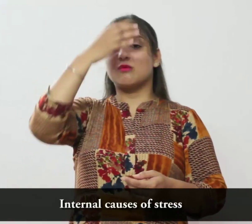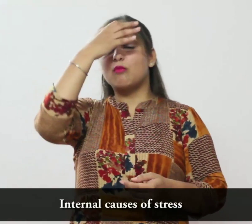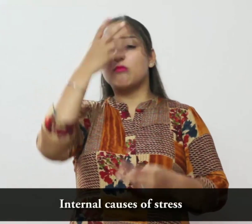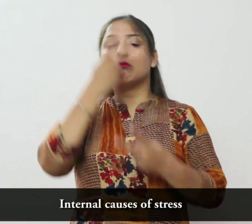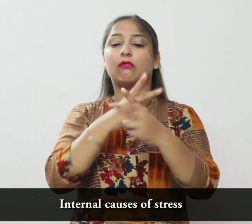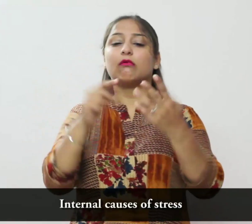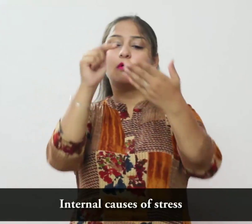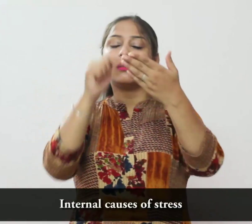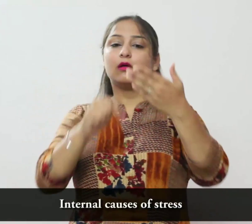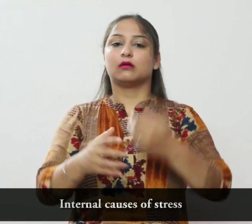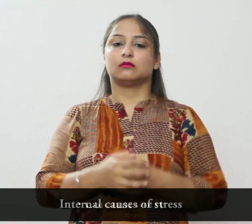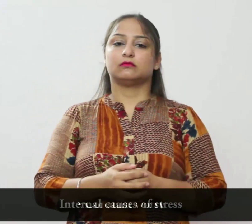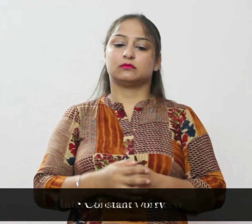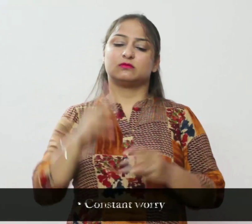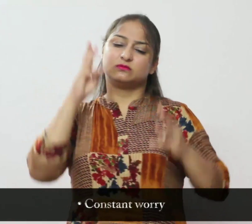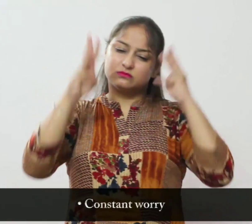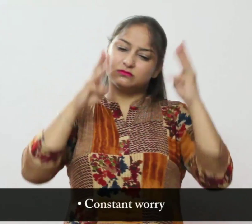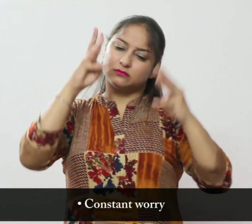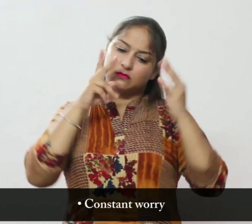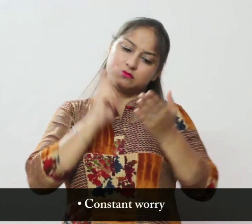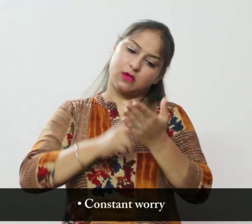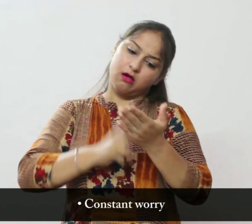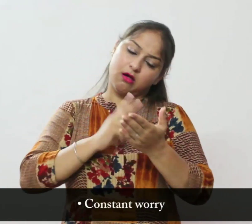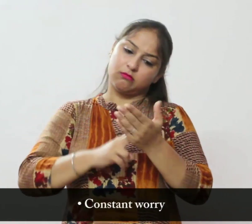निरंतर चिन्ता कठोर सोच